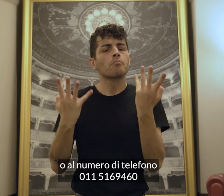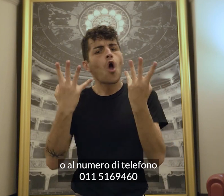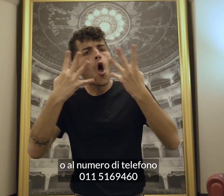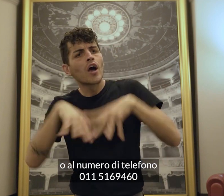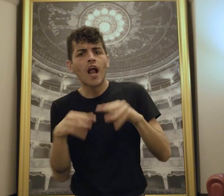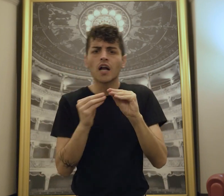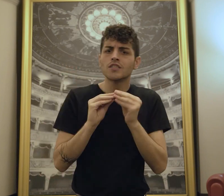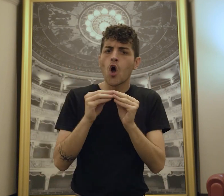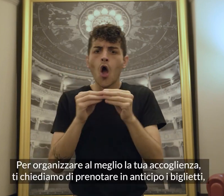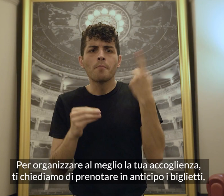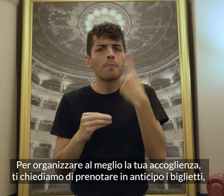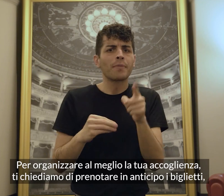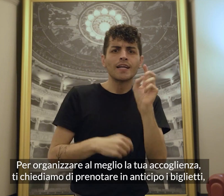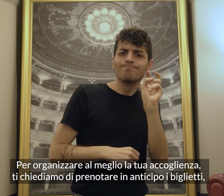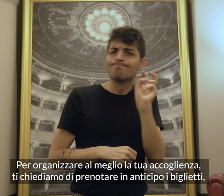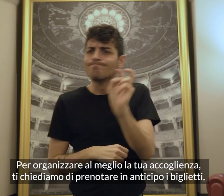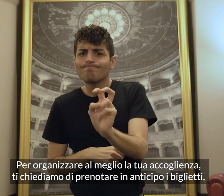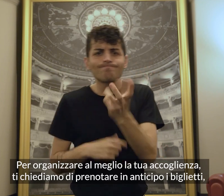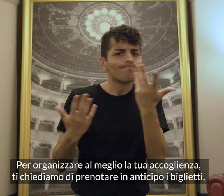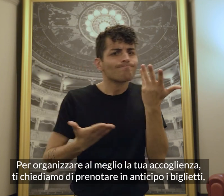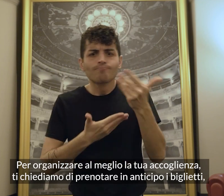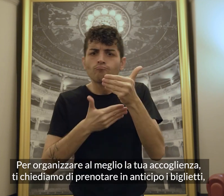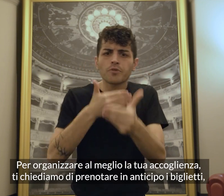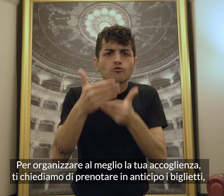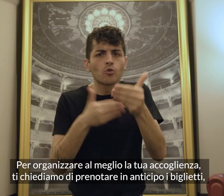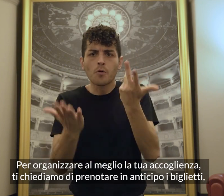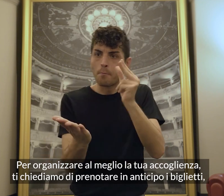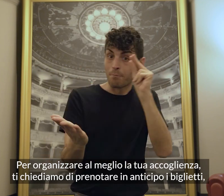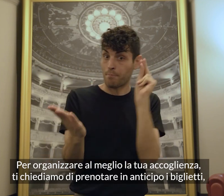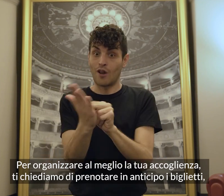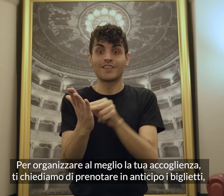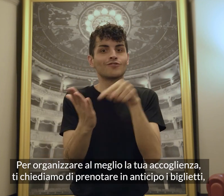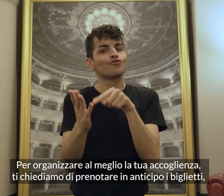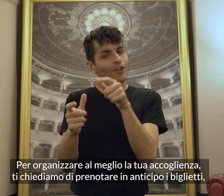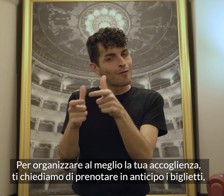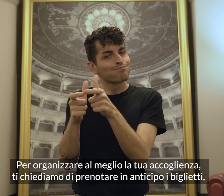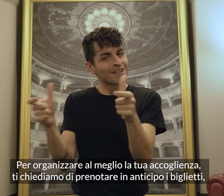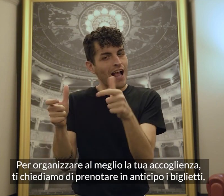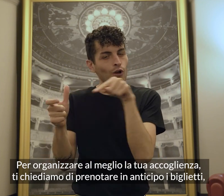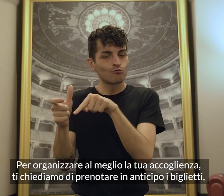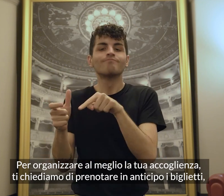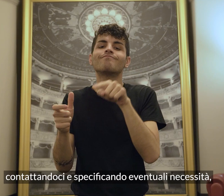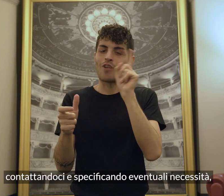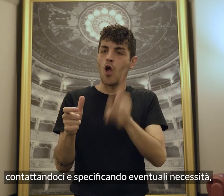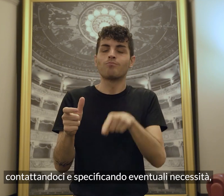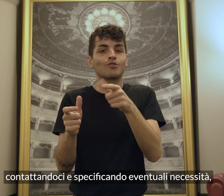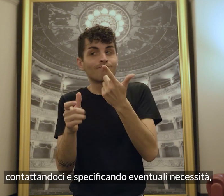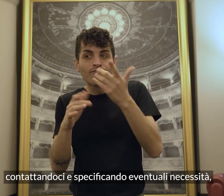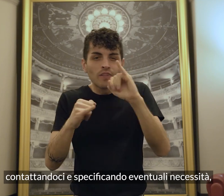Per organizzare al meglio la tua accoglienza ti chiediamo di prenotare in anticipo i biglietti contattandoci e